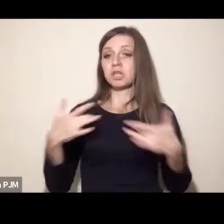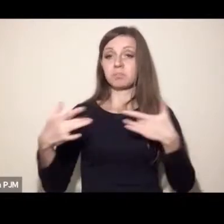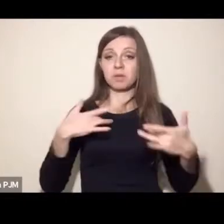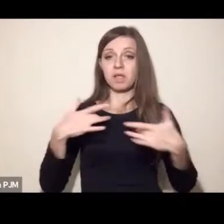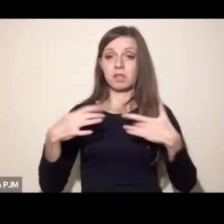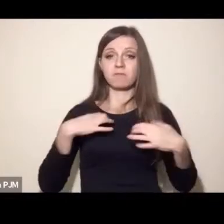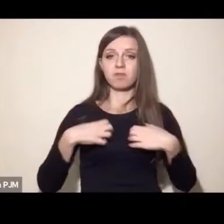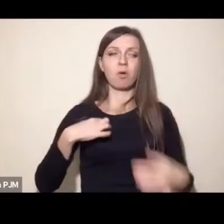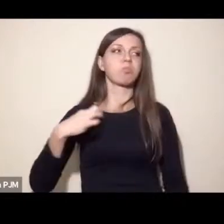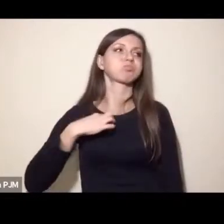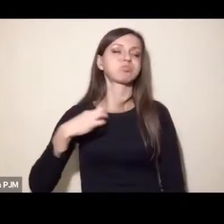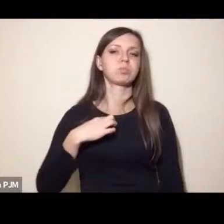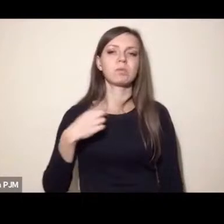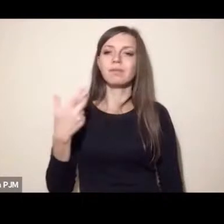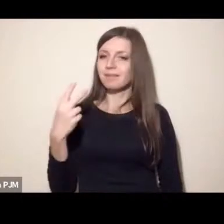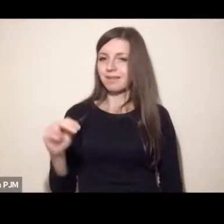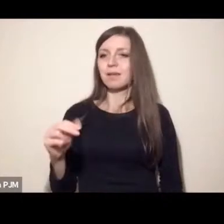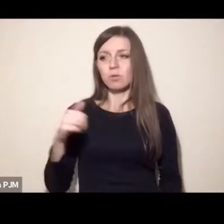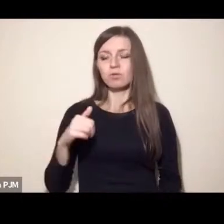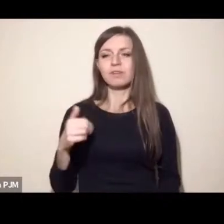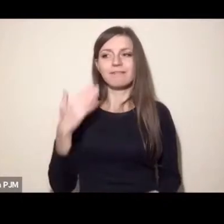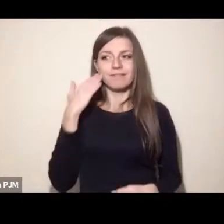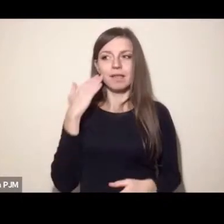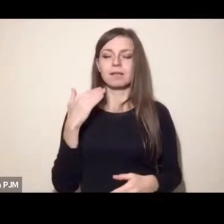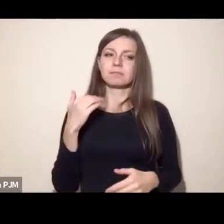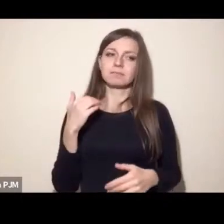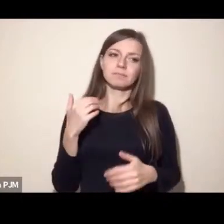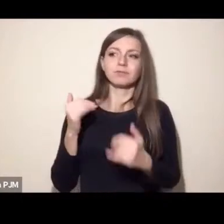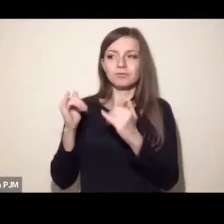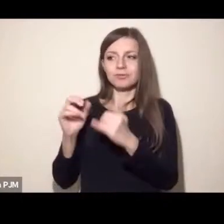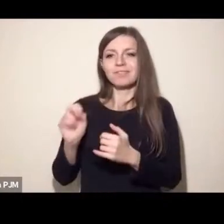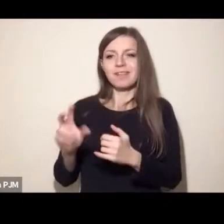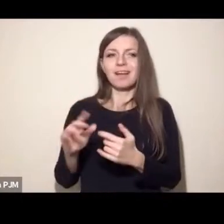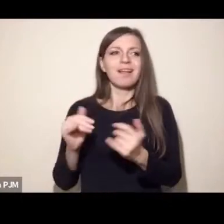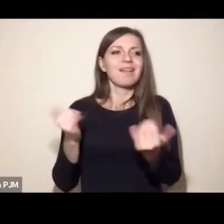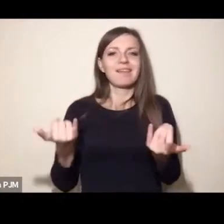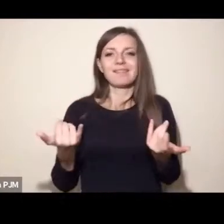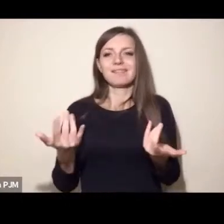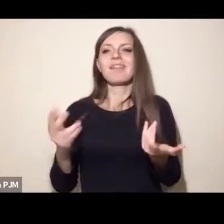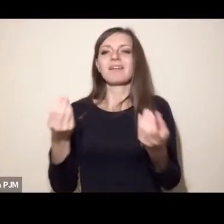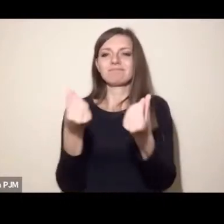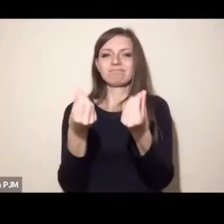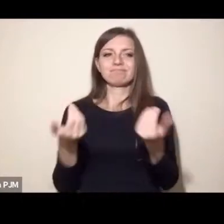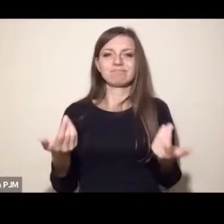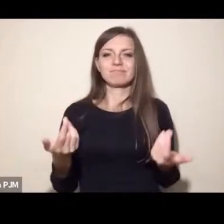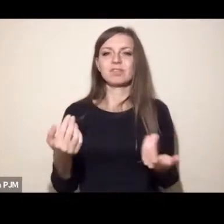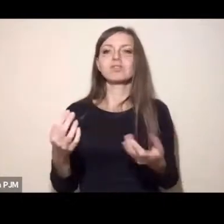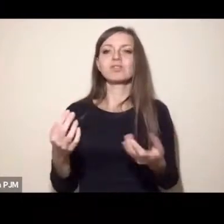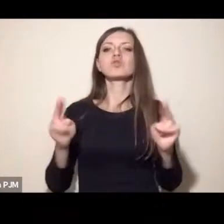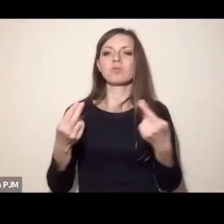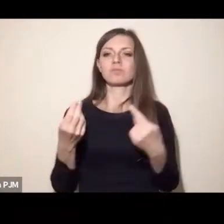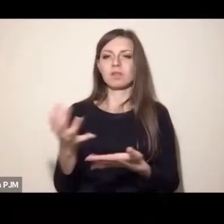kwestia po prostu finansowa. To znaczy, czy po transformacji